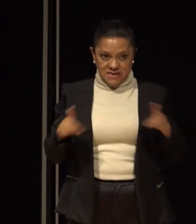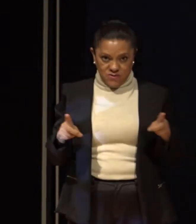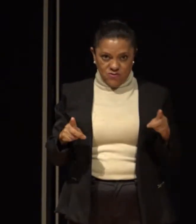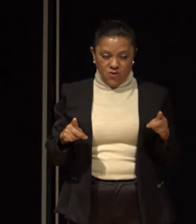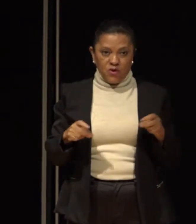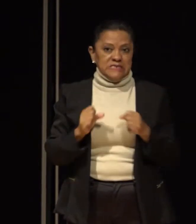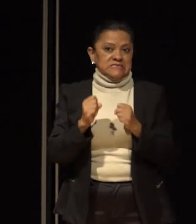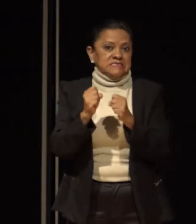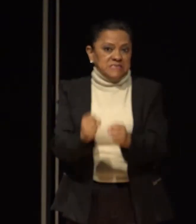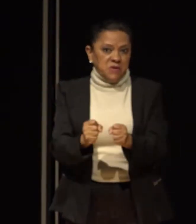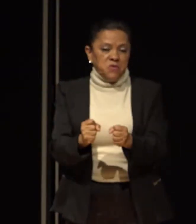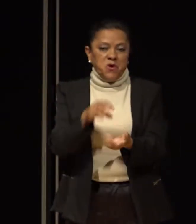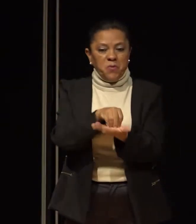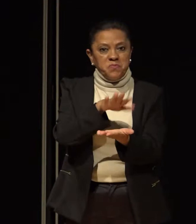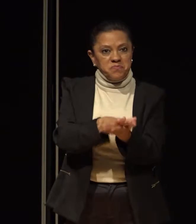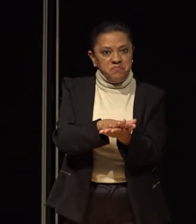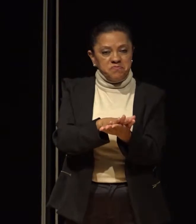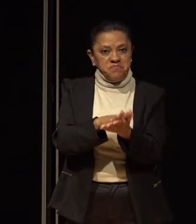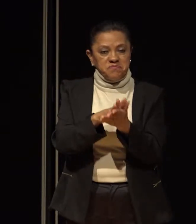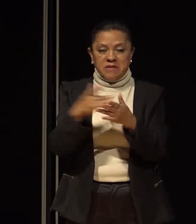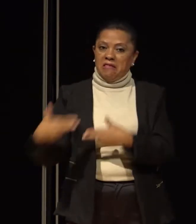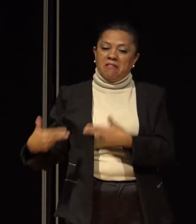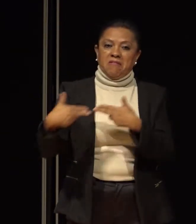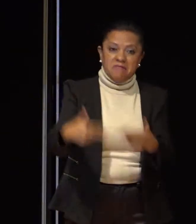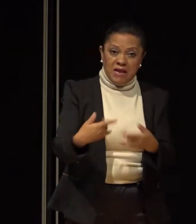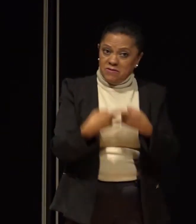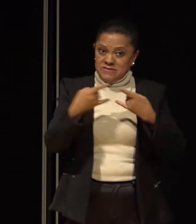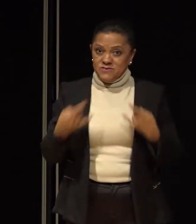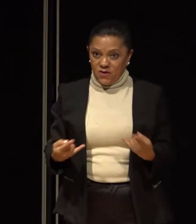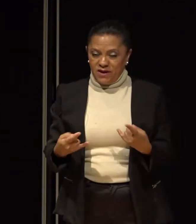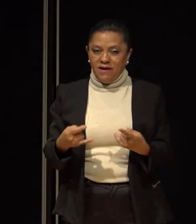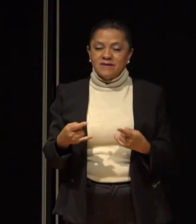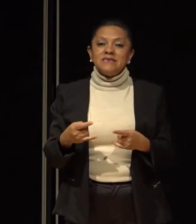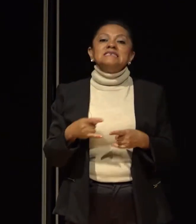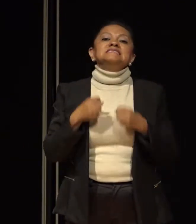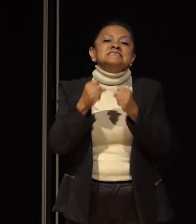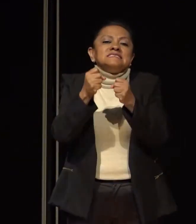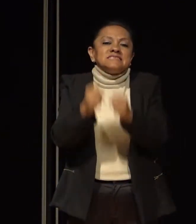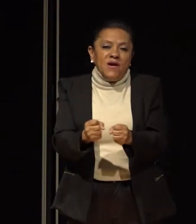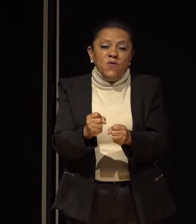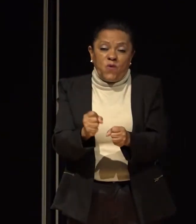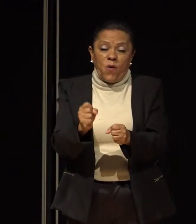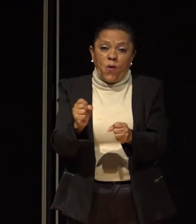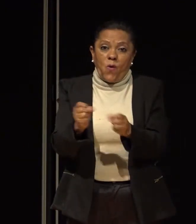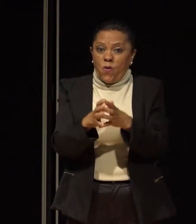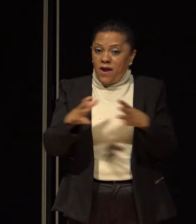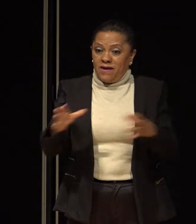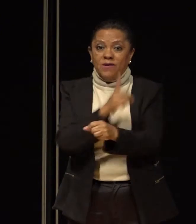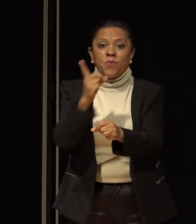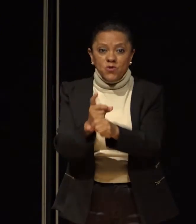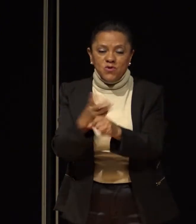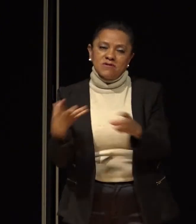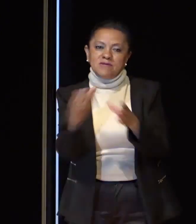duda dejará un histórico legado y sin duda una gran oportunidad de sumar al Proyecto de